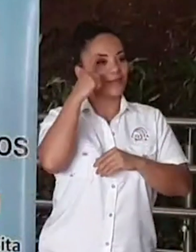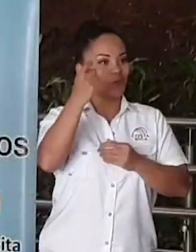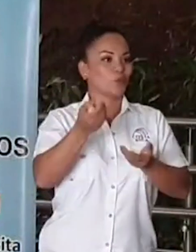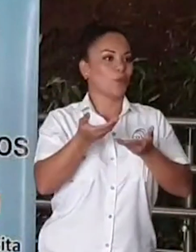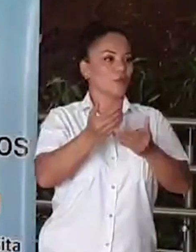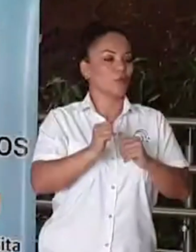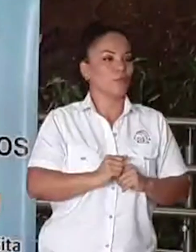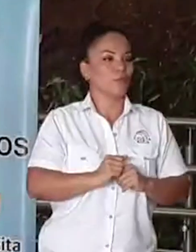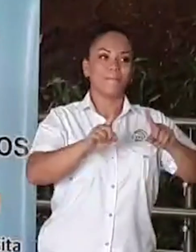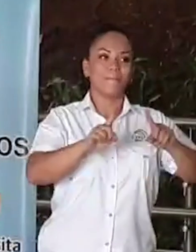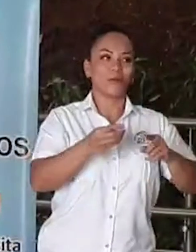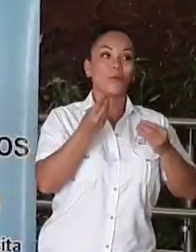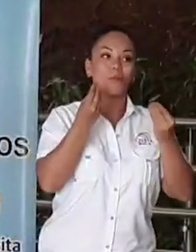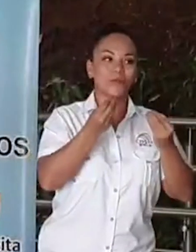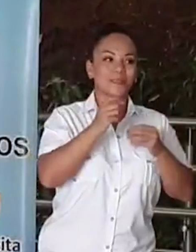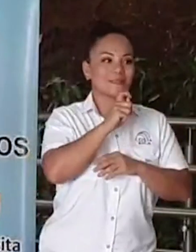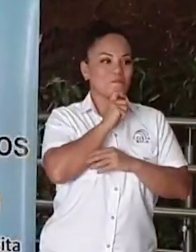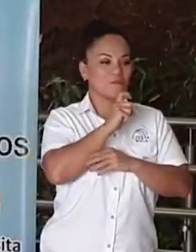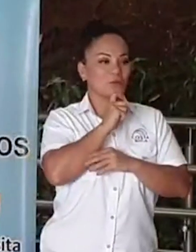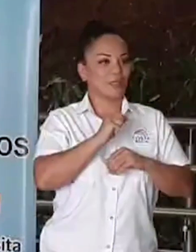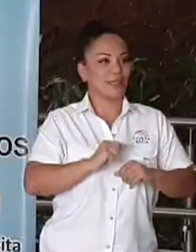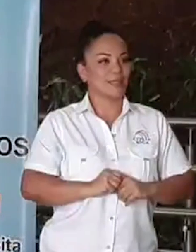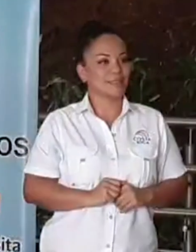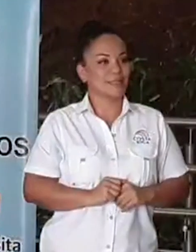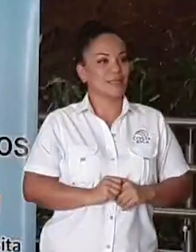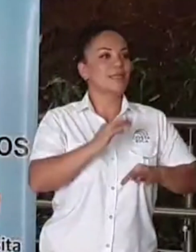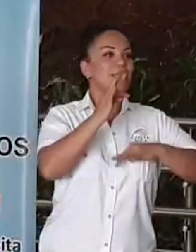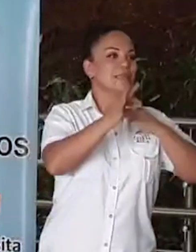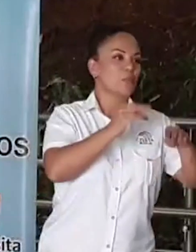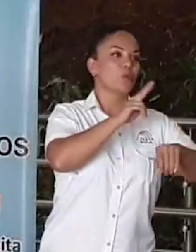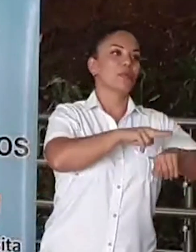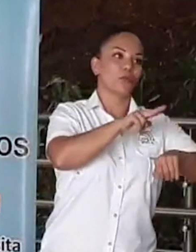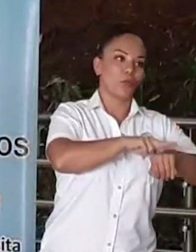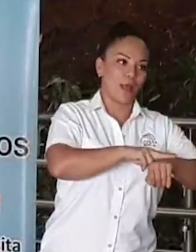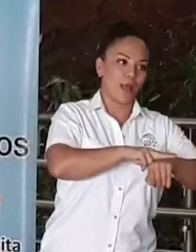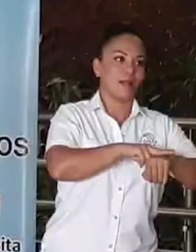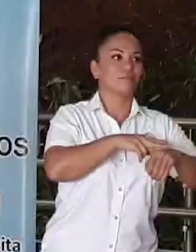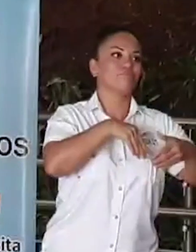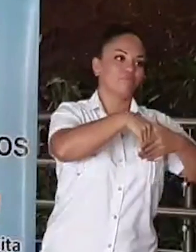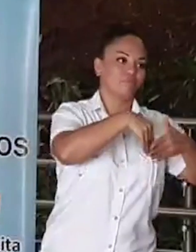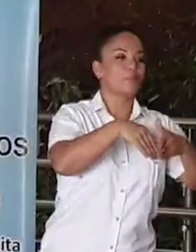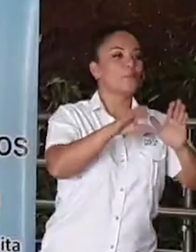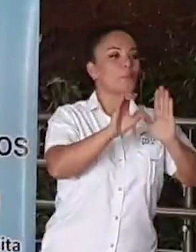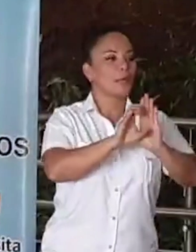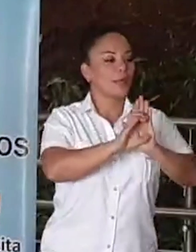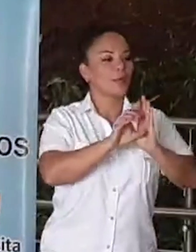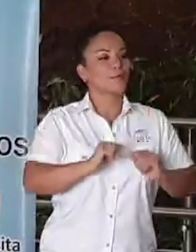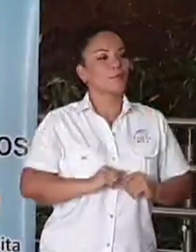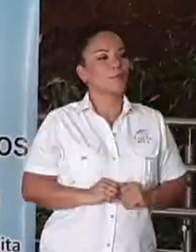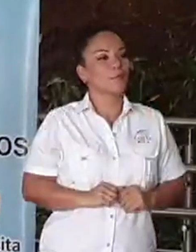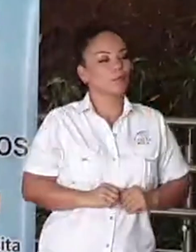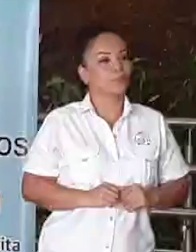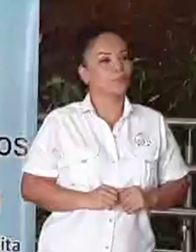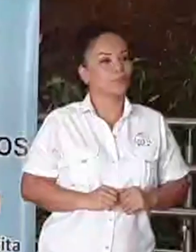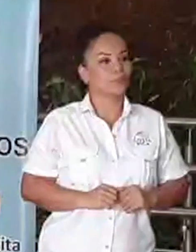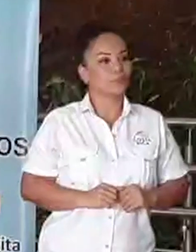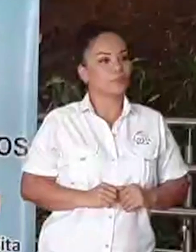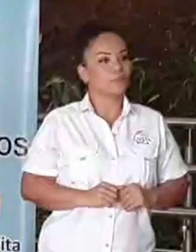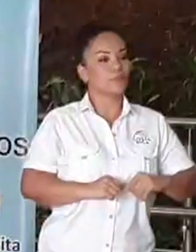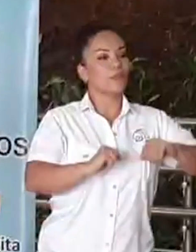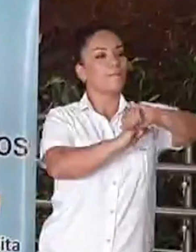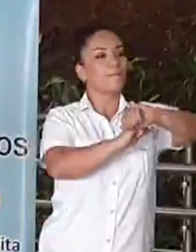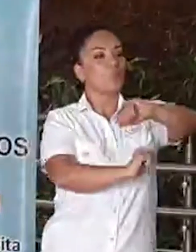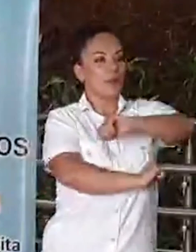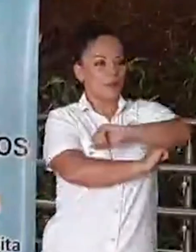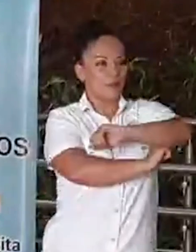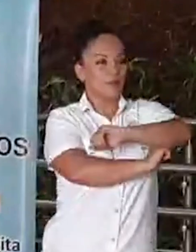dificultades, dificultades de carácter natural, como han sido en el puente